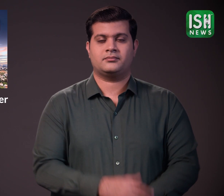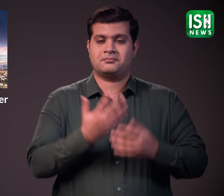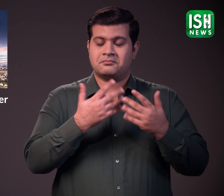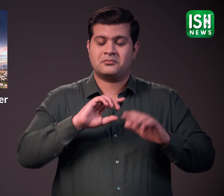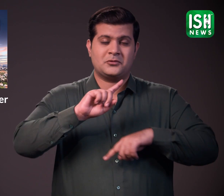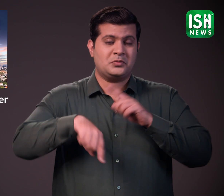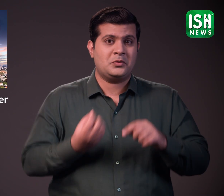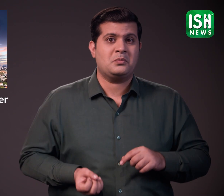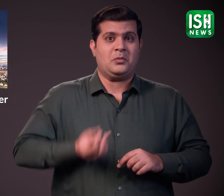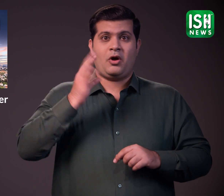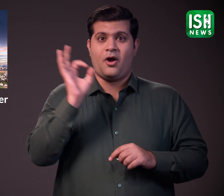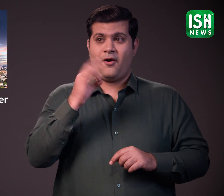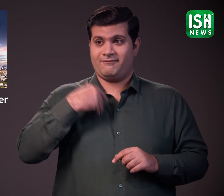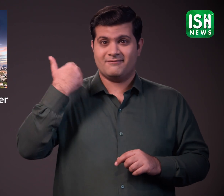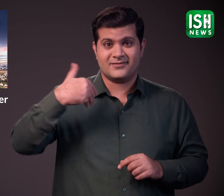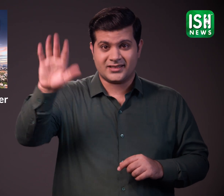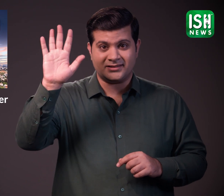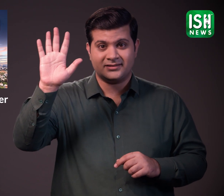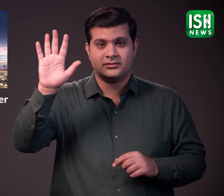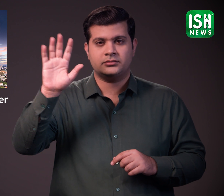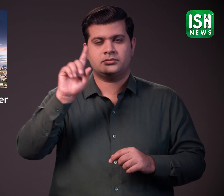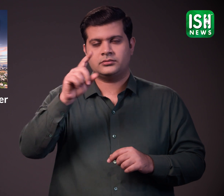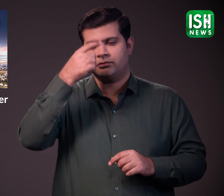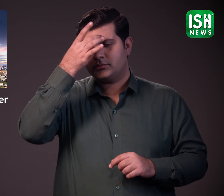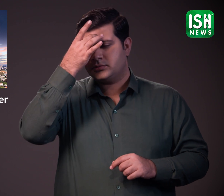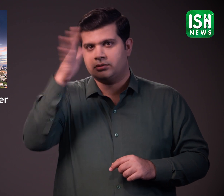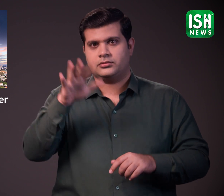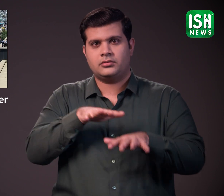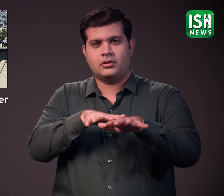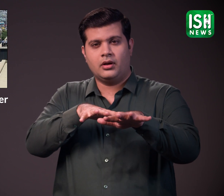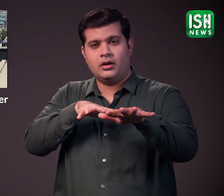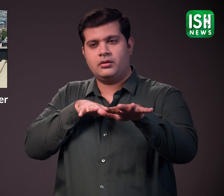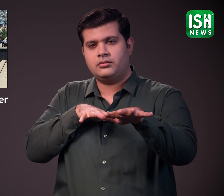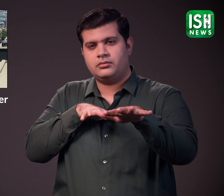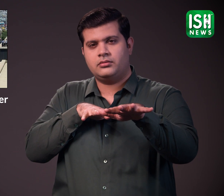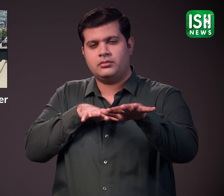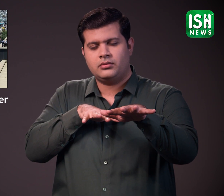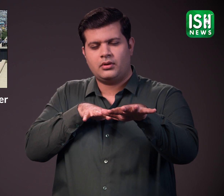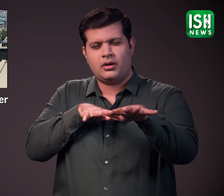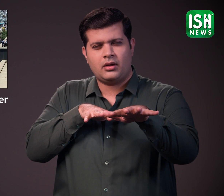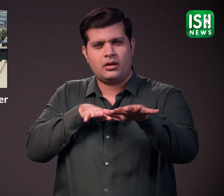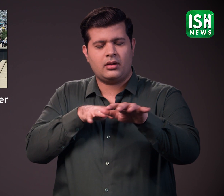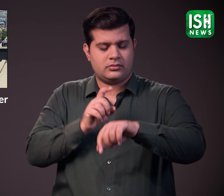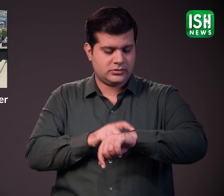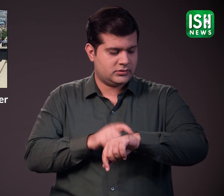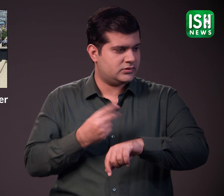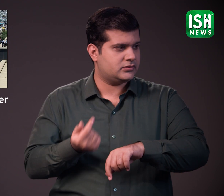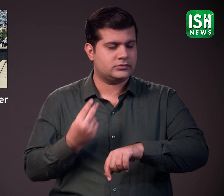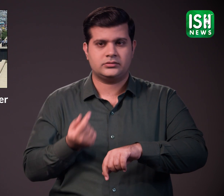सुबह जब आप ओफिस जाने के लिए उठते हैं तो आप ट्राफिक में फस जाते हैं और तंग आ जाते हैं बिना कुछ किये